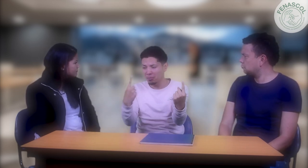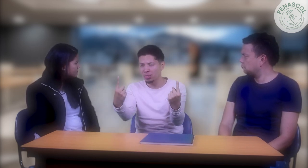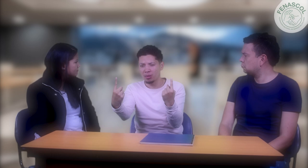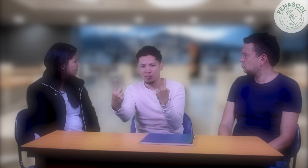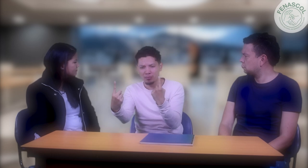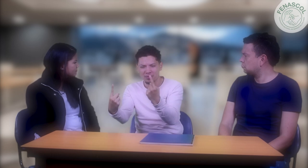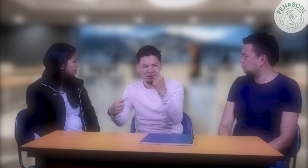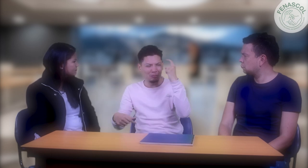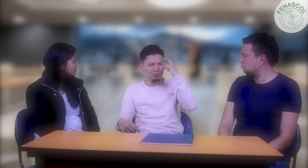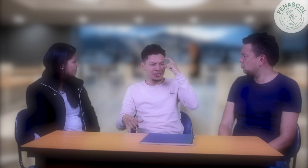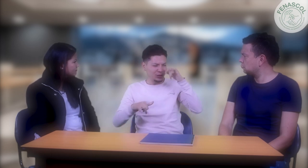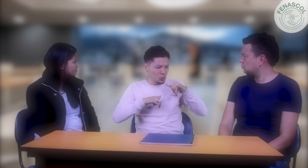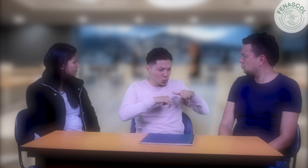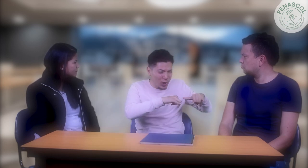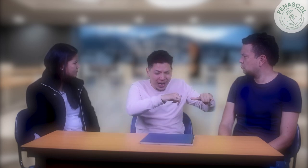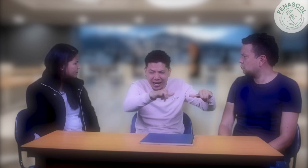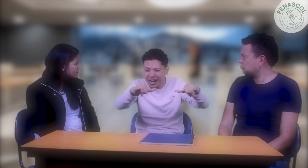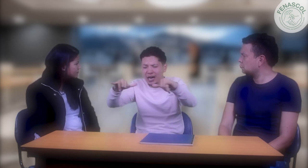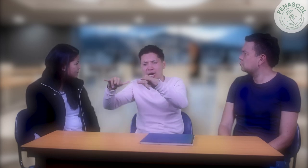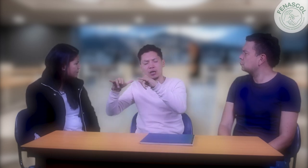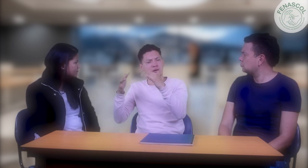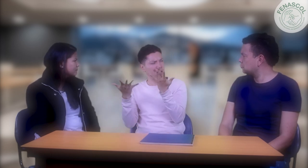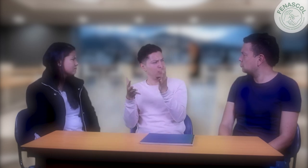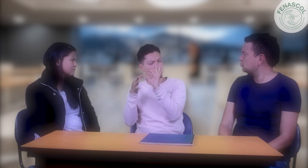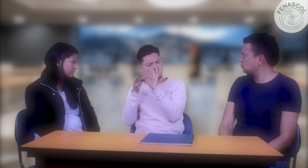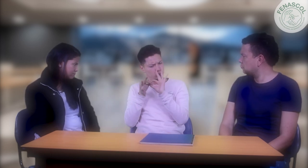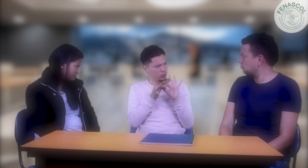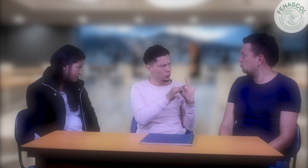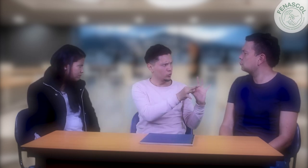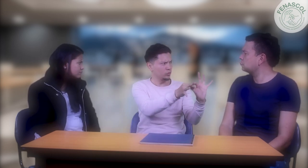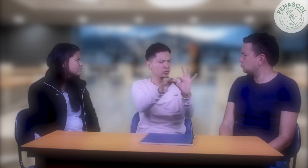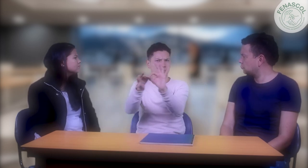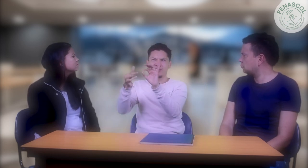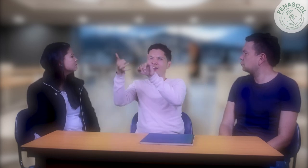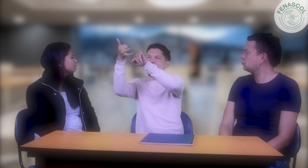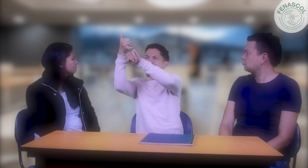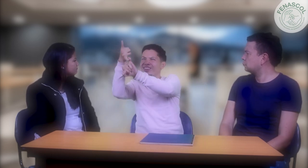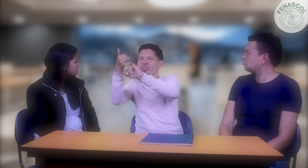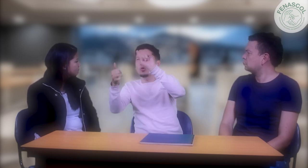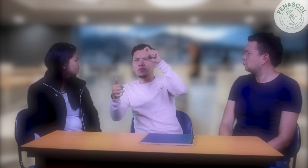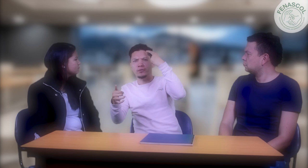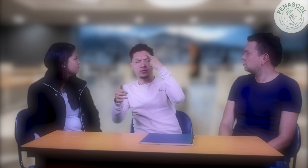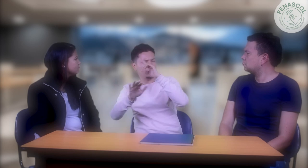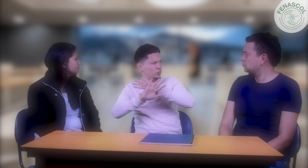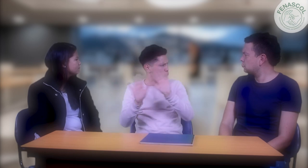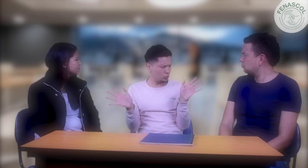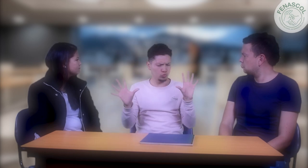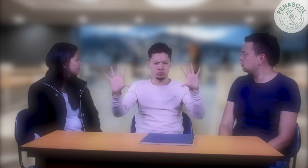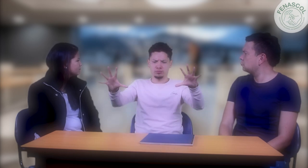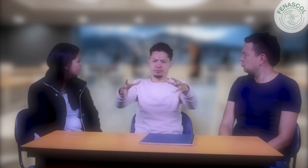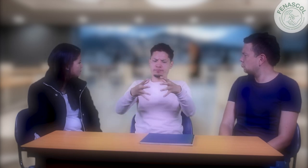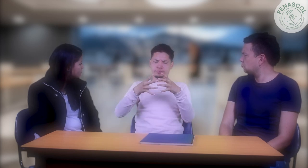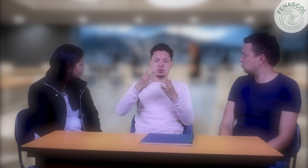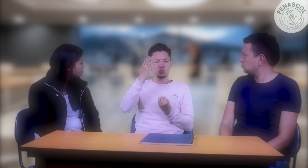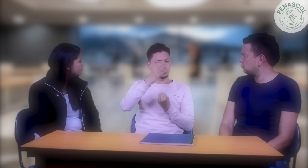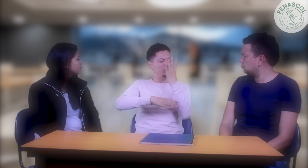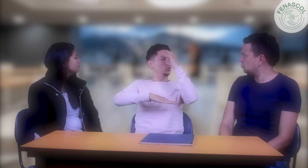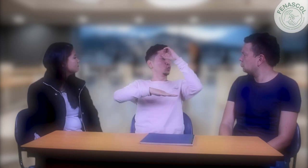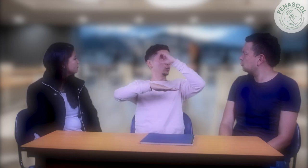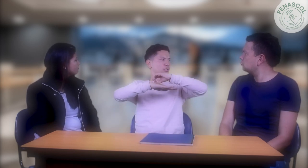estamos separados. Podemos crear una organización privada, es decir, que no es dependiente del gobierno, sino de la sociedad civil, y en